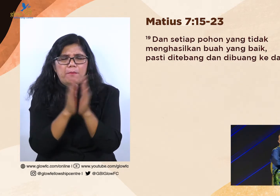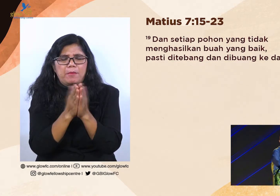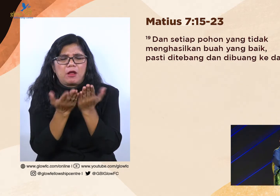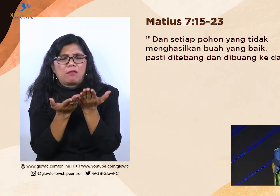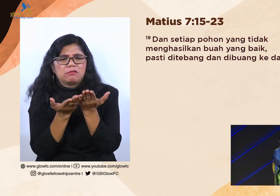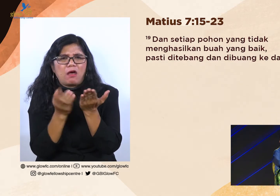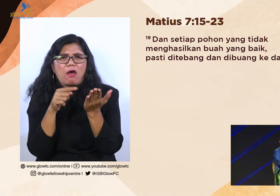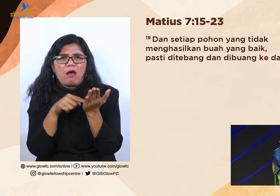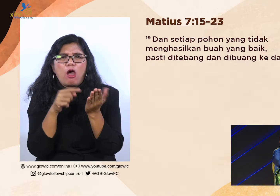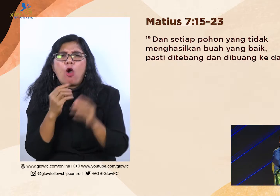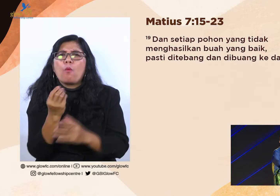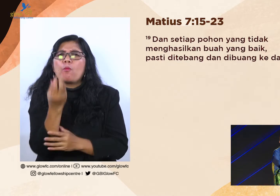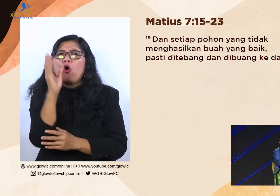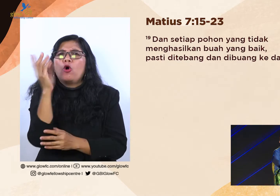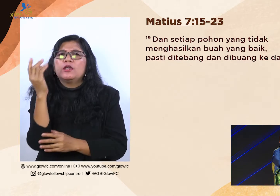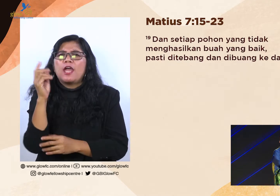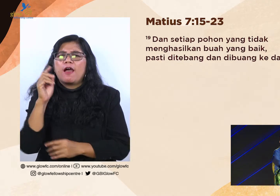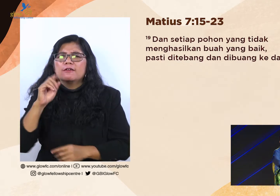ditebang.